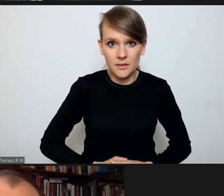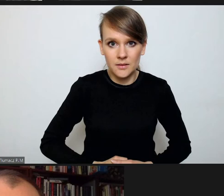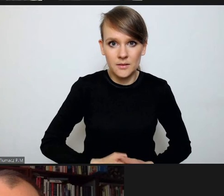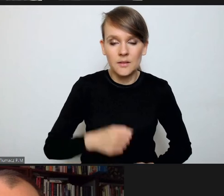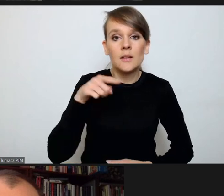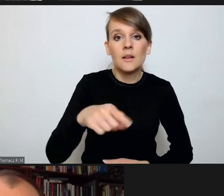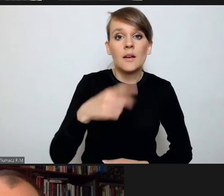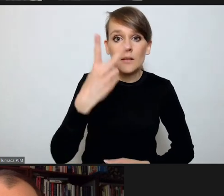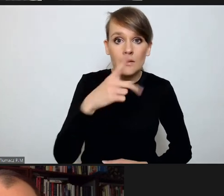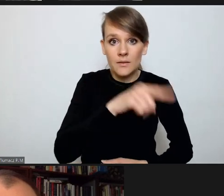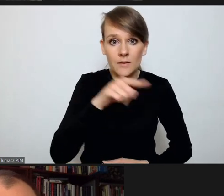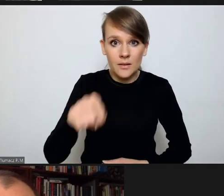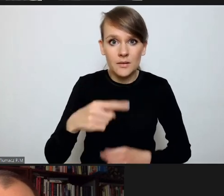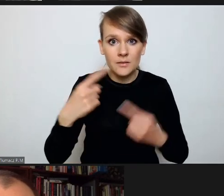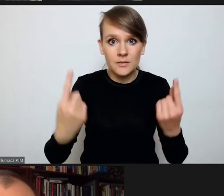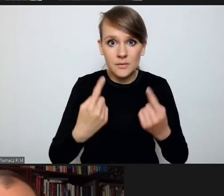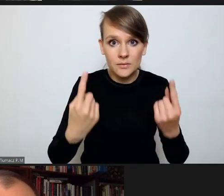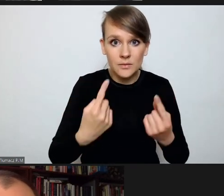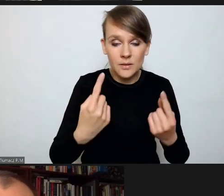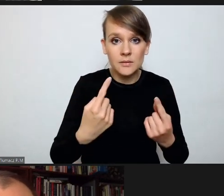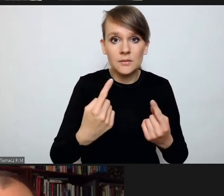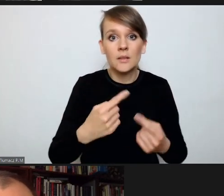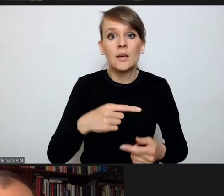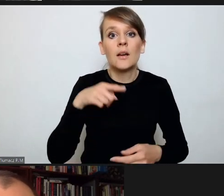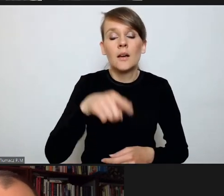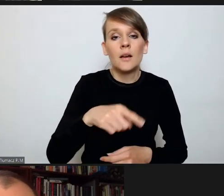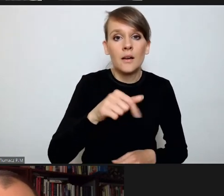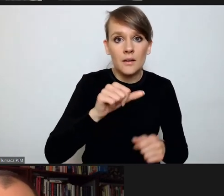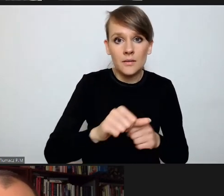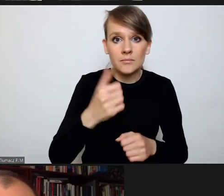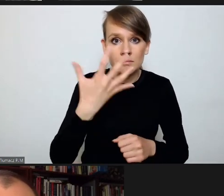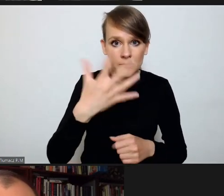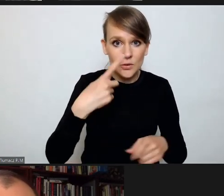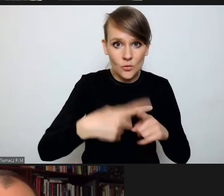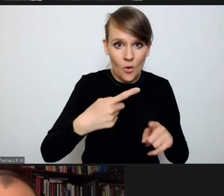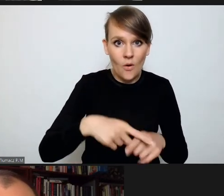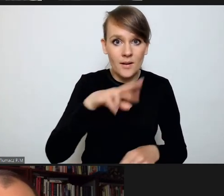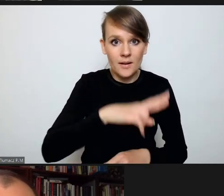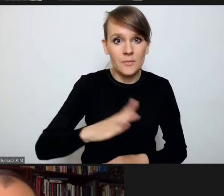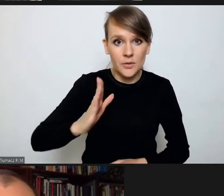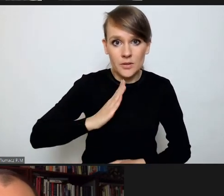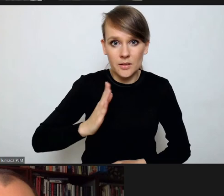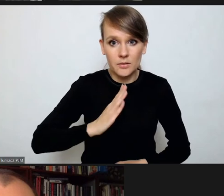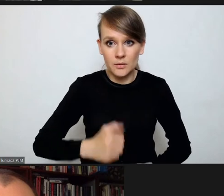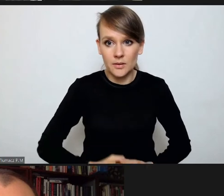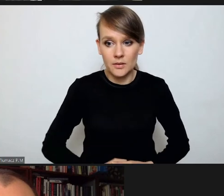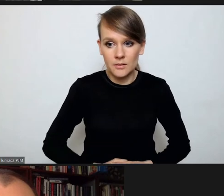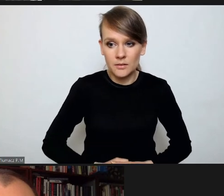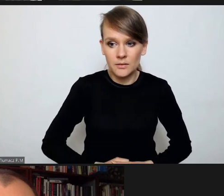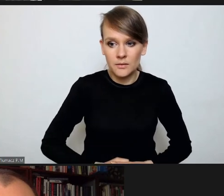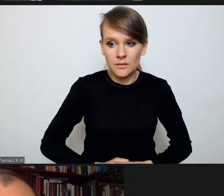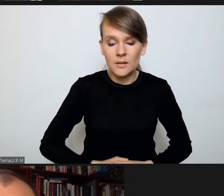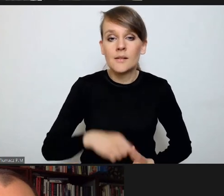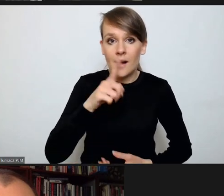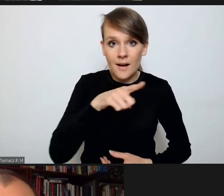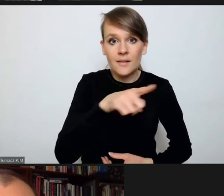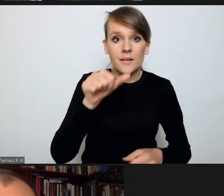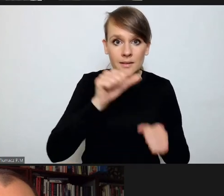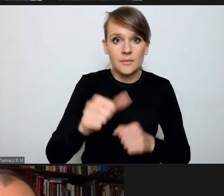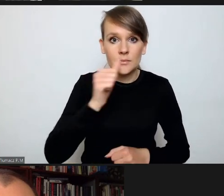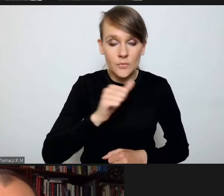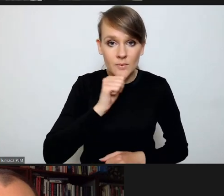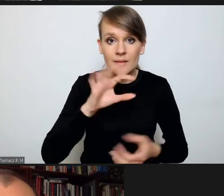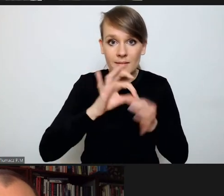obu tych wypadkach nie udało się uzyskać jednomyślności pięciu stałych środków Rady Bezpieczeństwa. Natomiast próby są podejmowane. Nawet